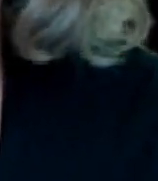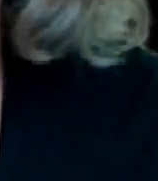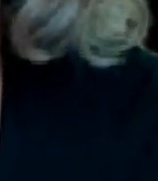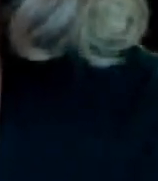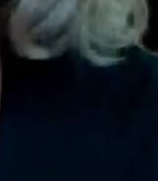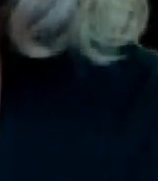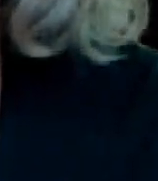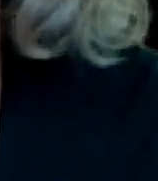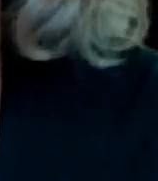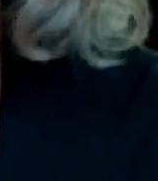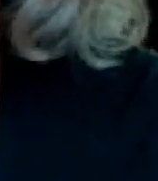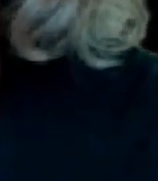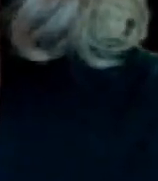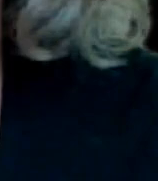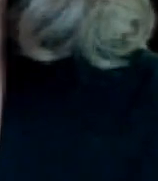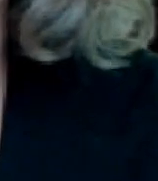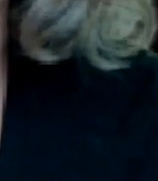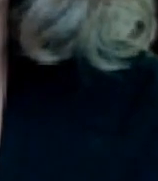publicaron